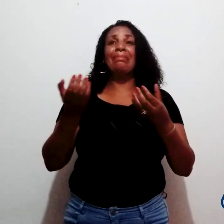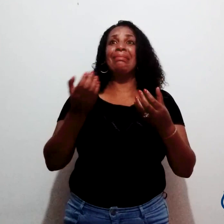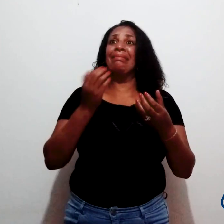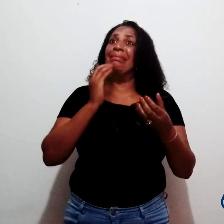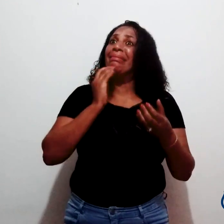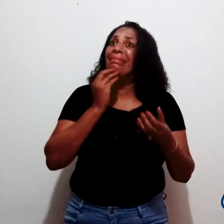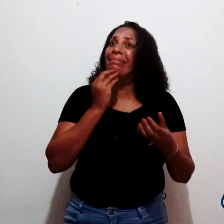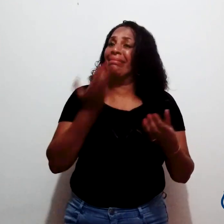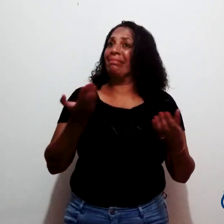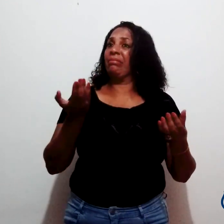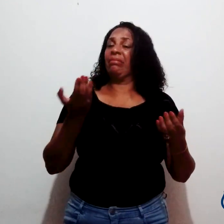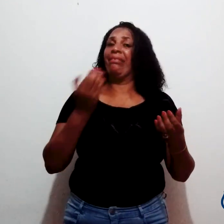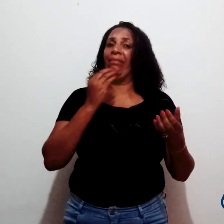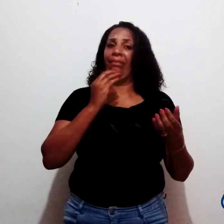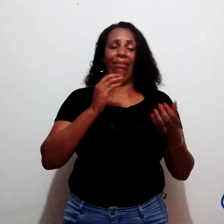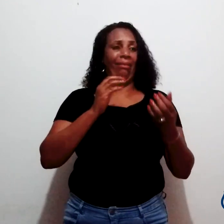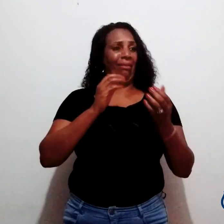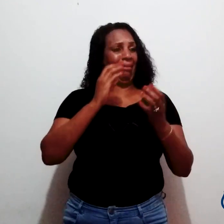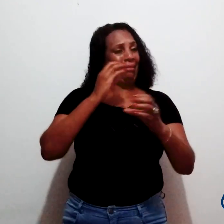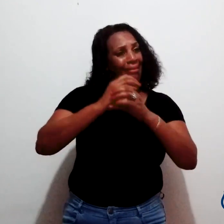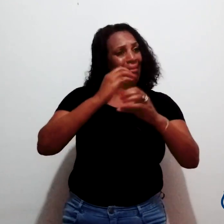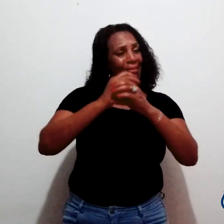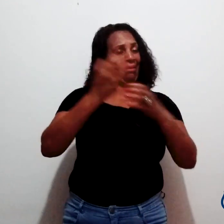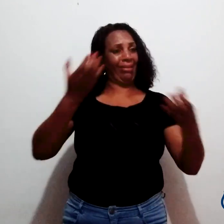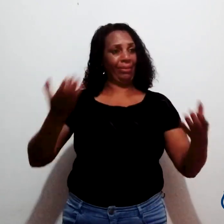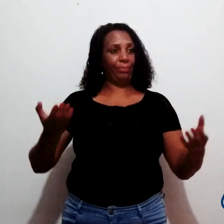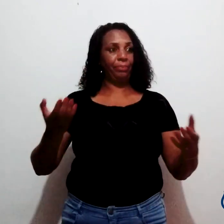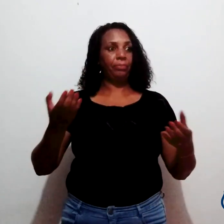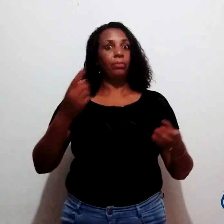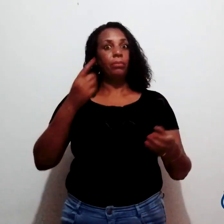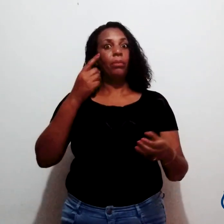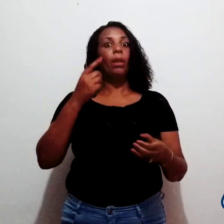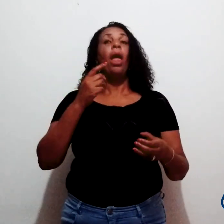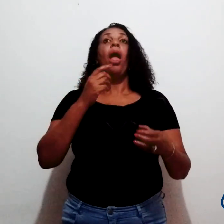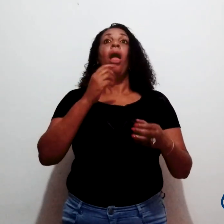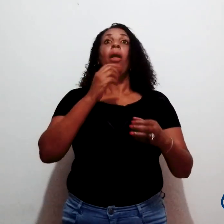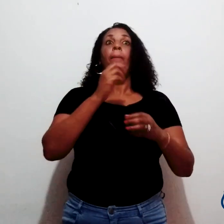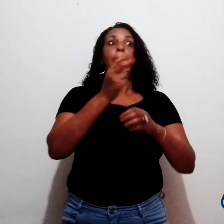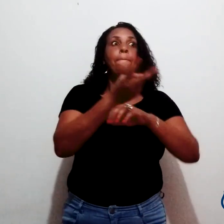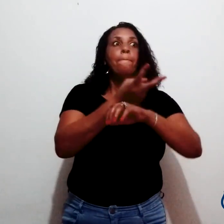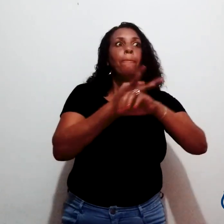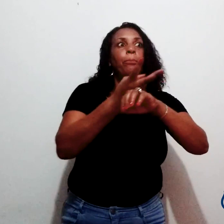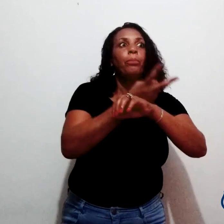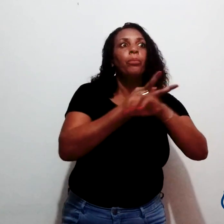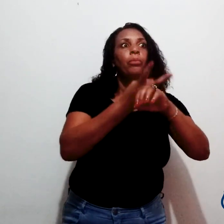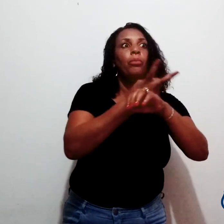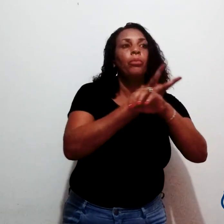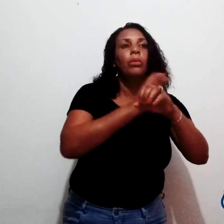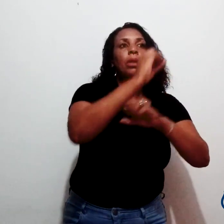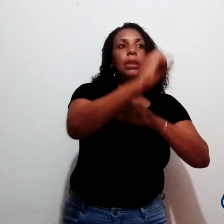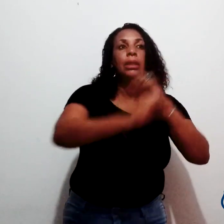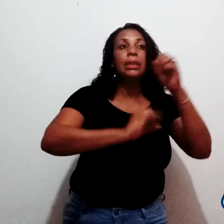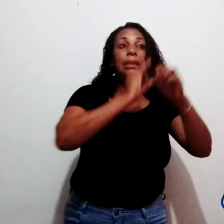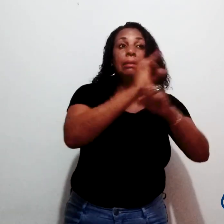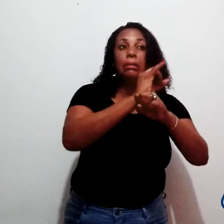Era uma comunicação, assim, muito precária. E aí eu tenho uma decisão. Comecei a procurar na internet sobre